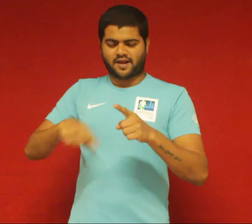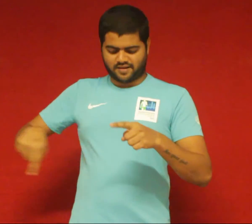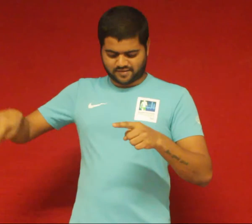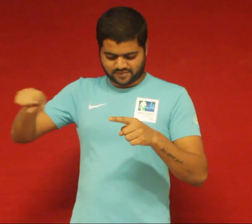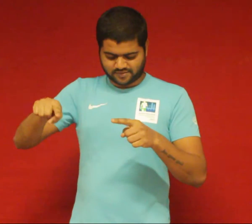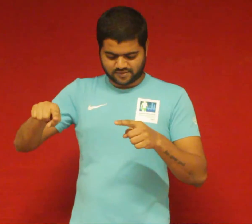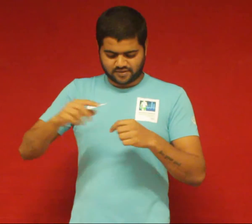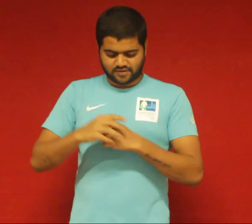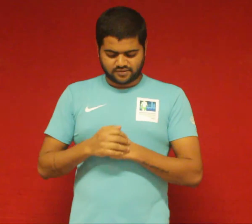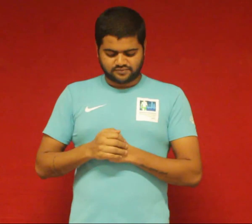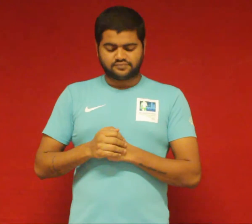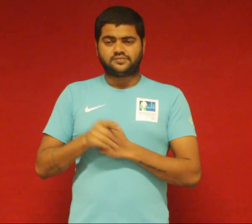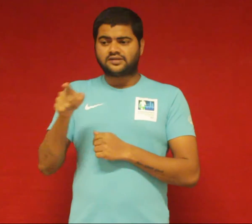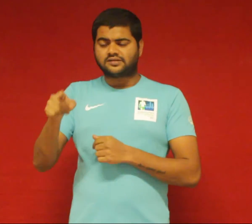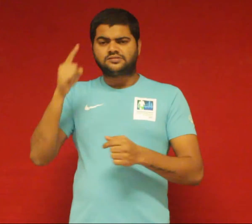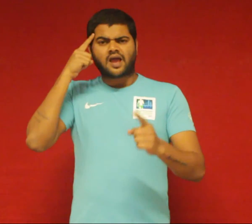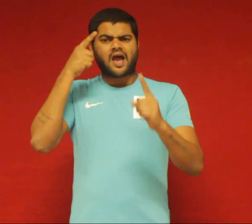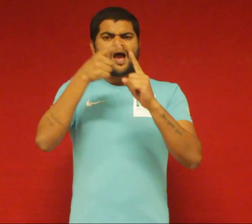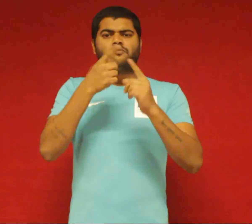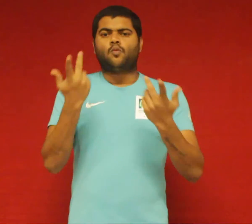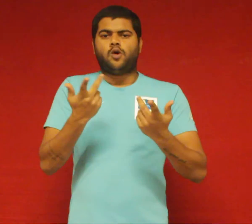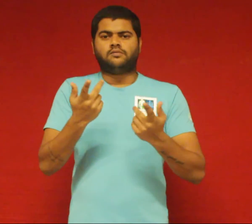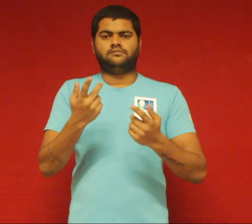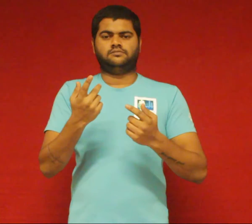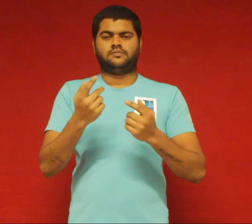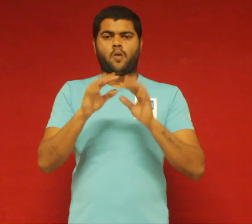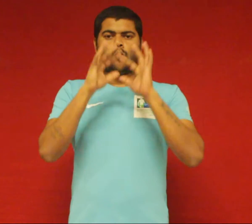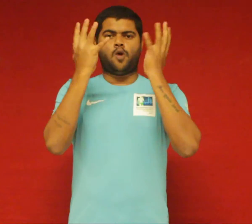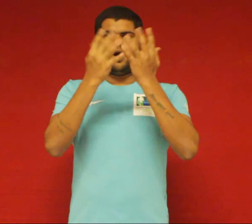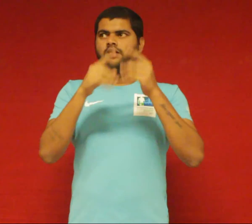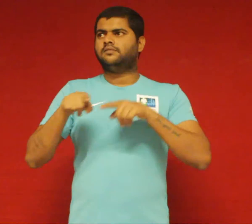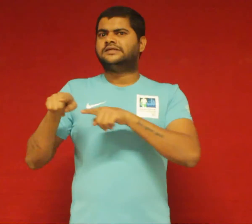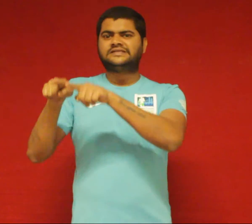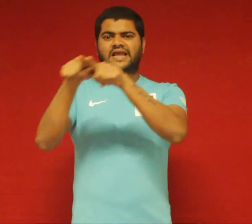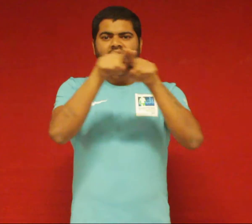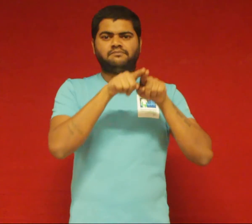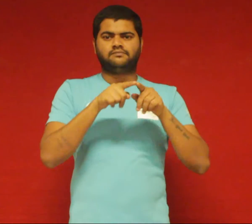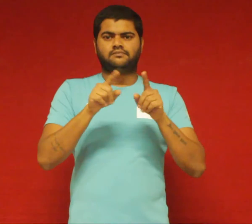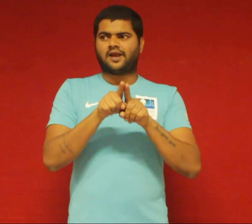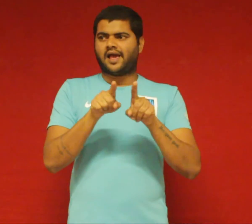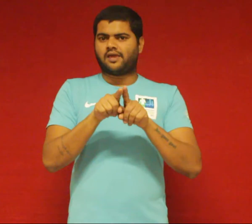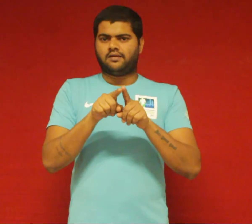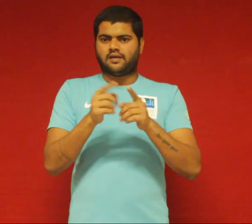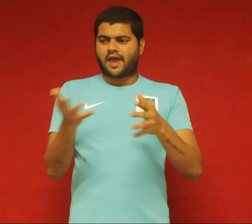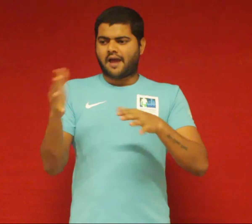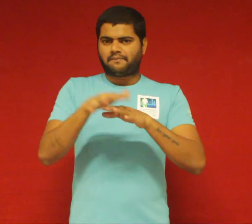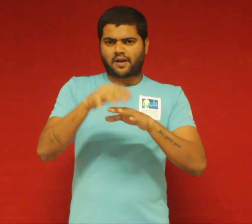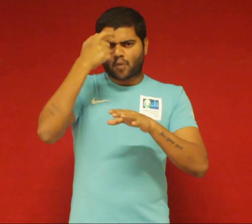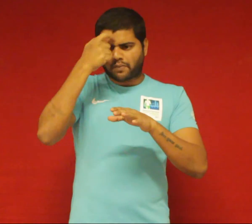शेही सब लगाए्ट सुलजाषब्गं